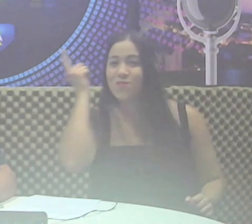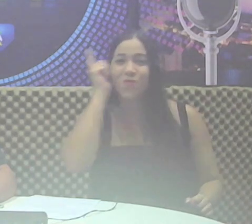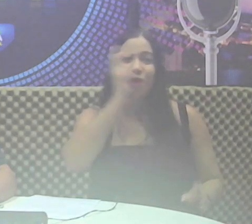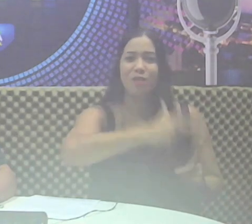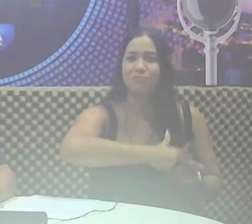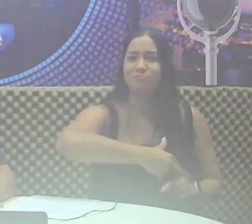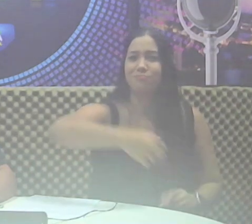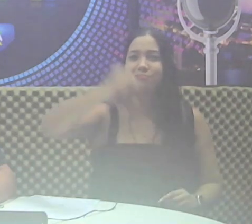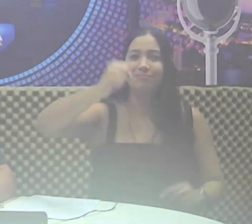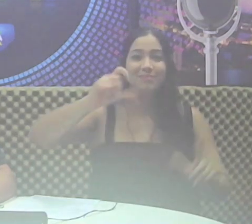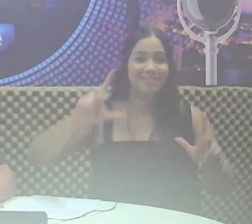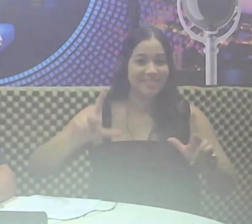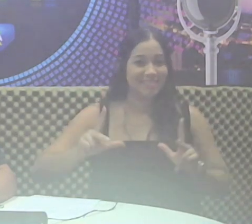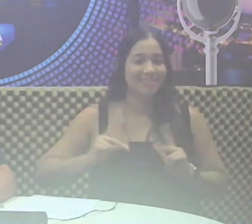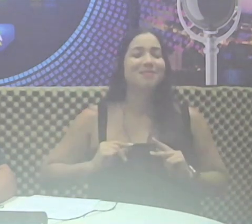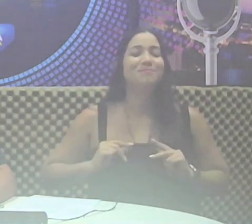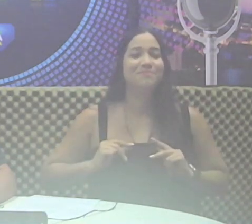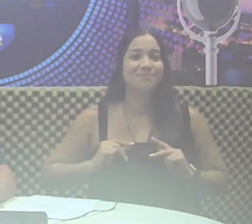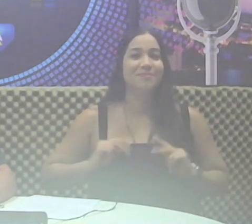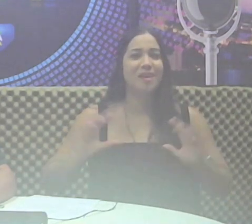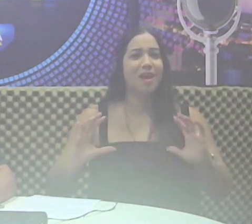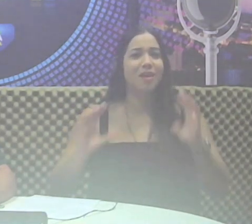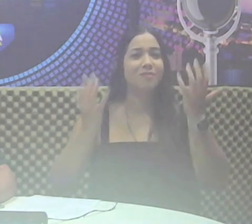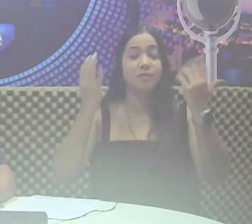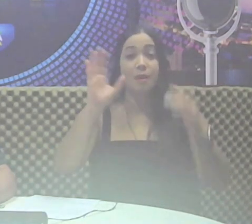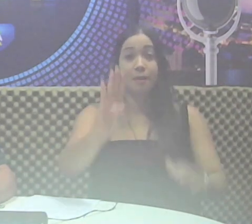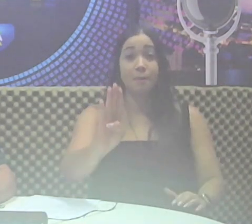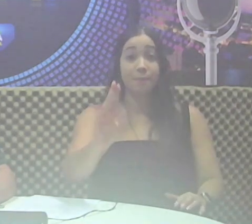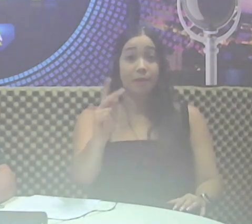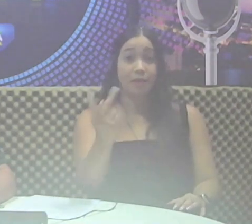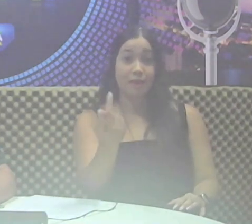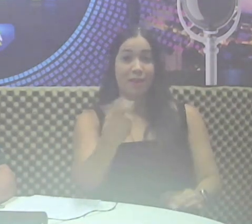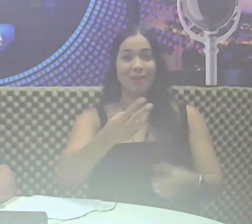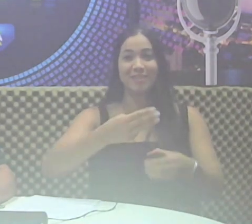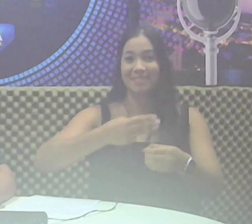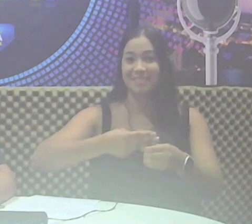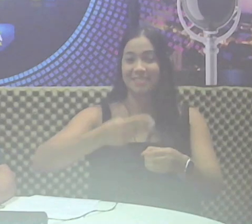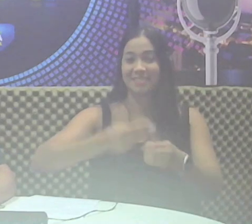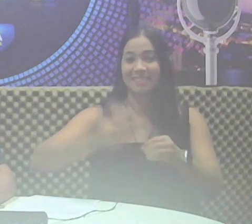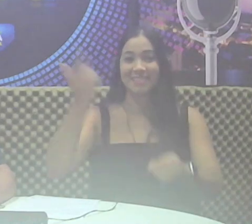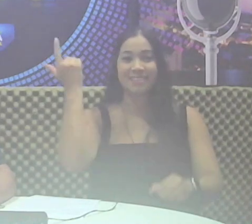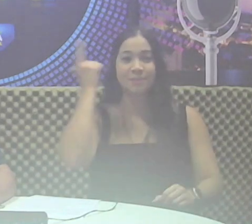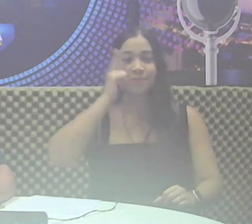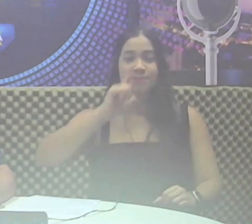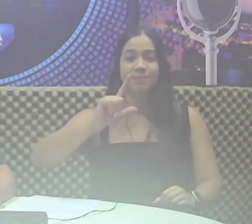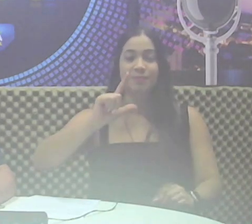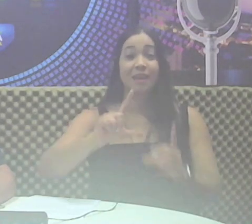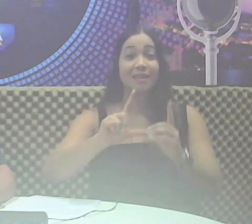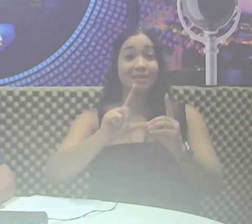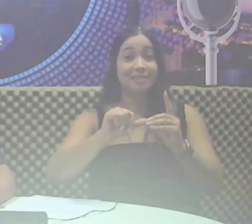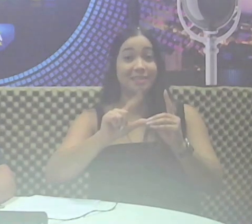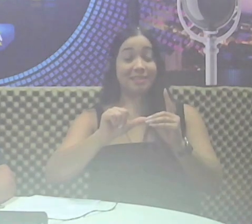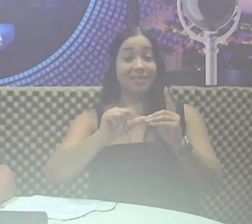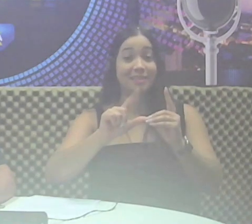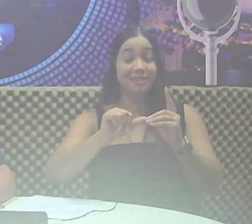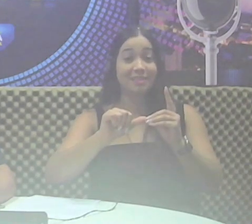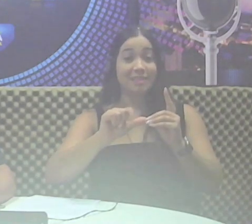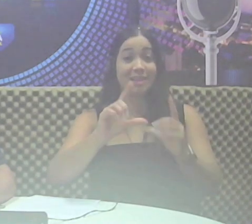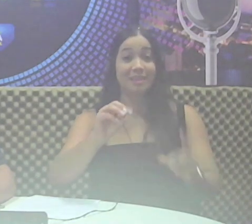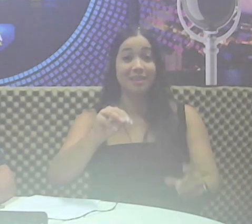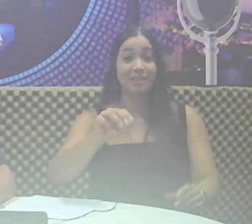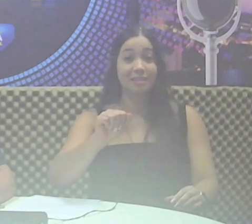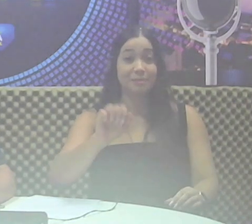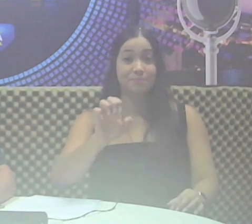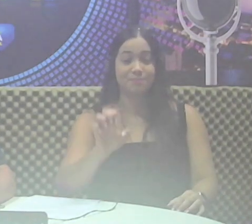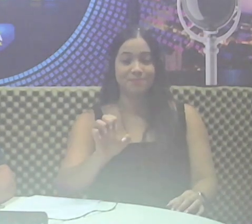reconhecimento. Em cerimônia em Belo Horizonte, o município recebeu, por meio do Departamento Municipal de Água e Esgoto, o